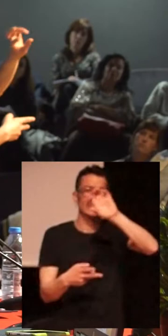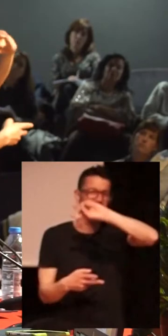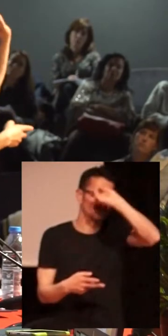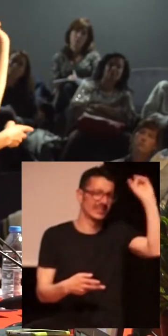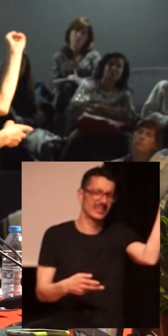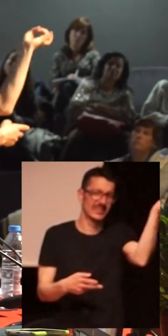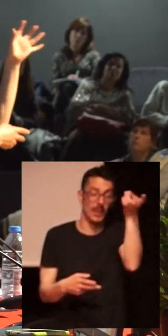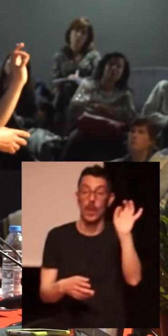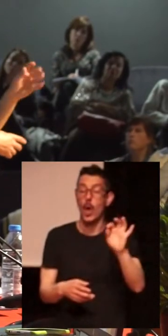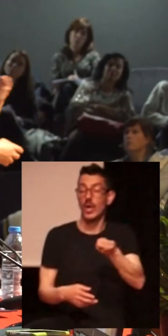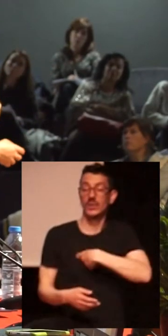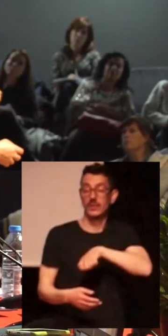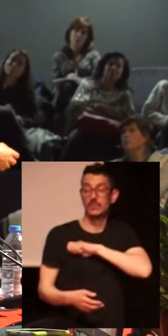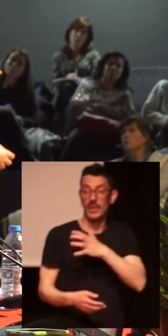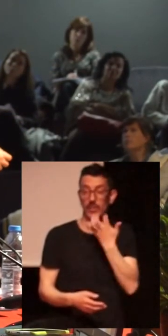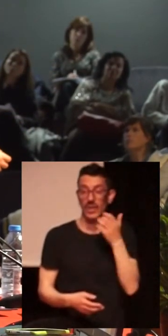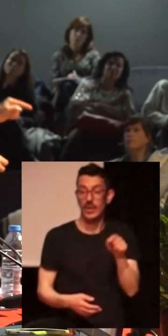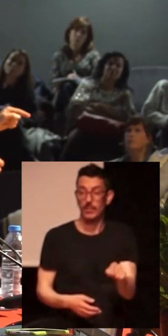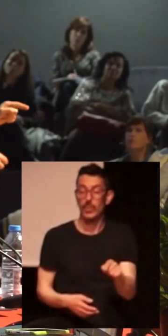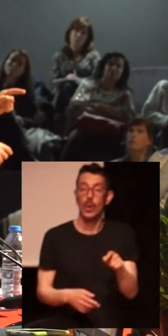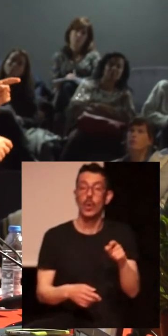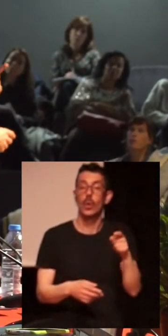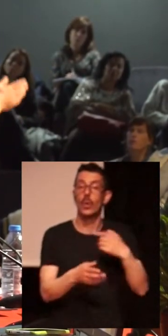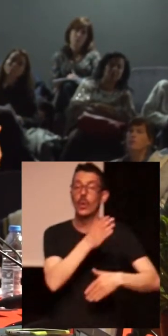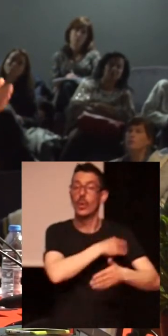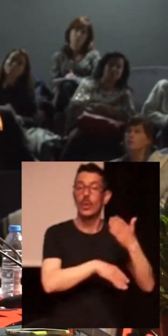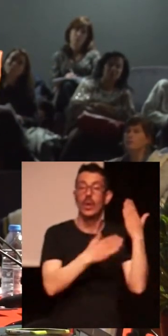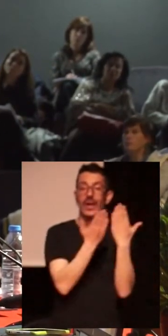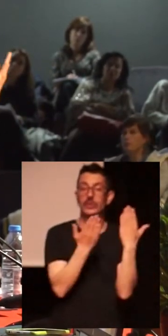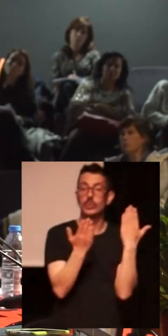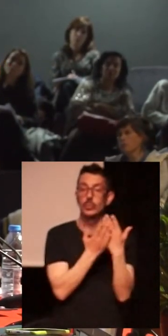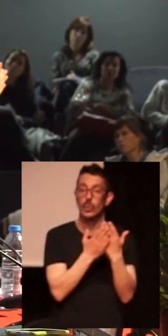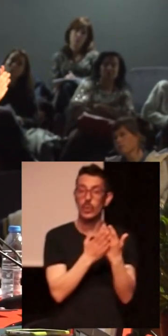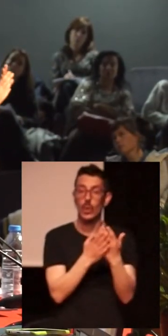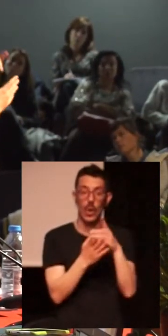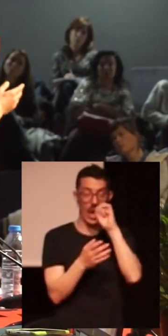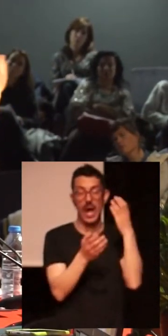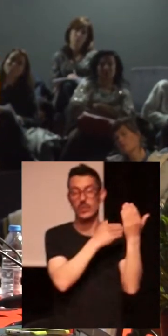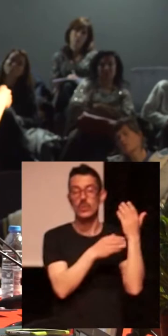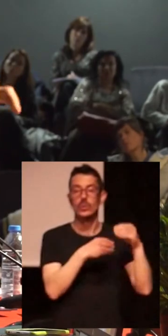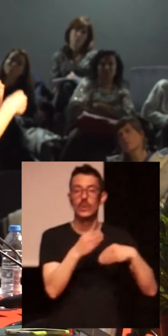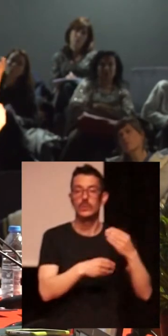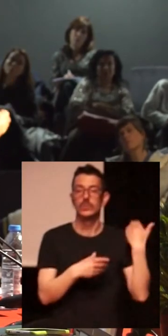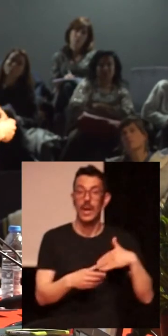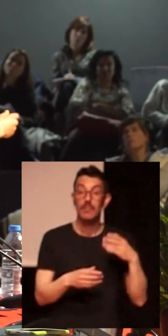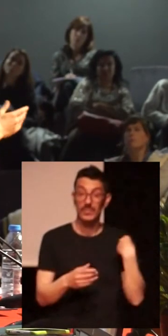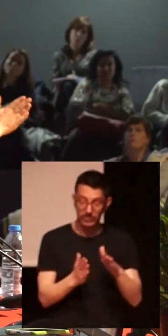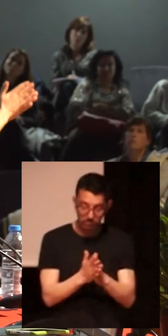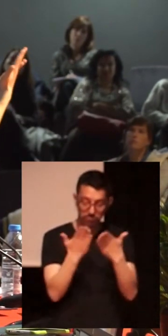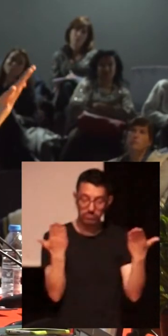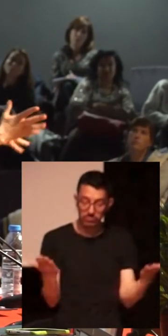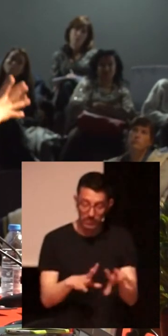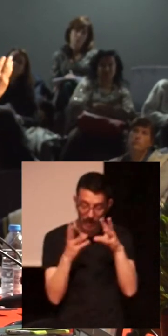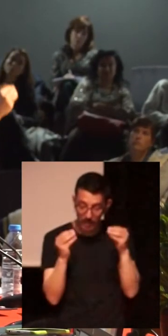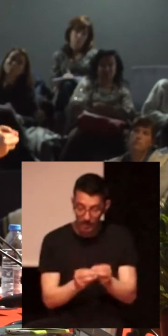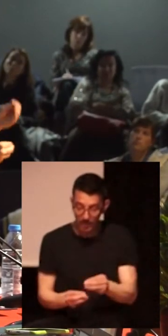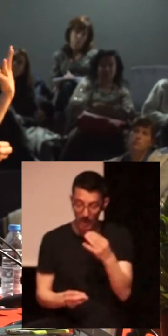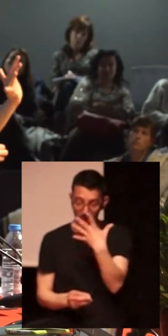en un estudio que hicimos en CGTB hace unos años, veíamos que el 50% de hombres gays y bisexuales entrevistados con